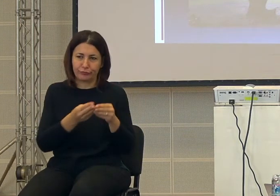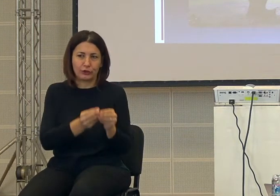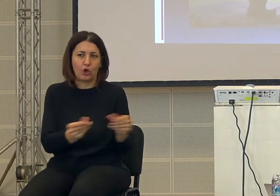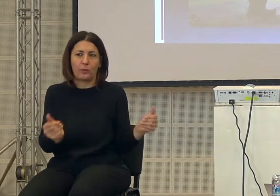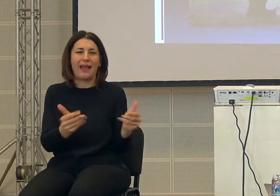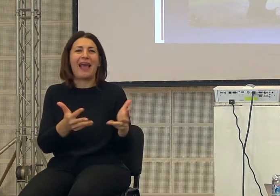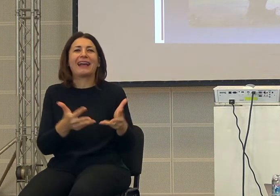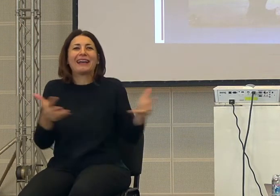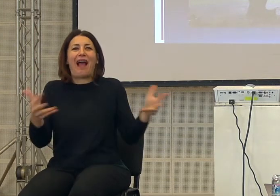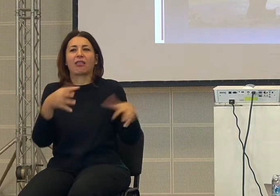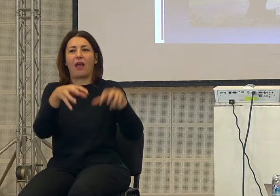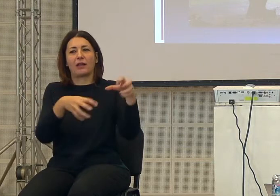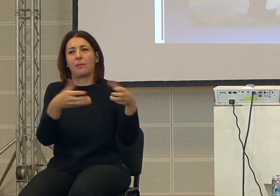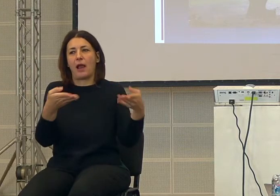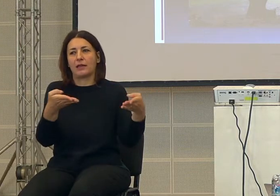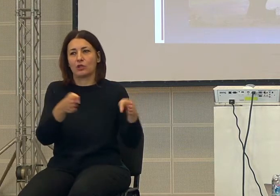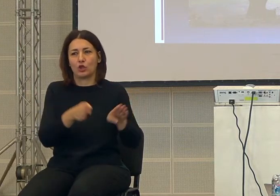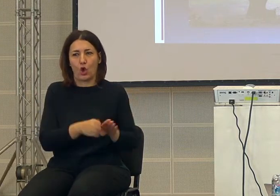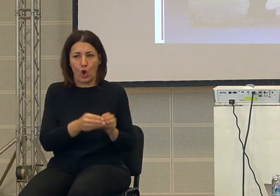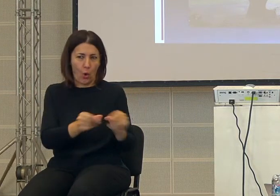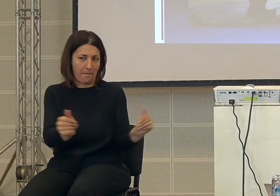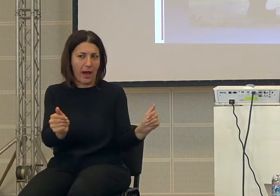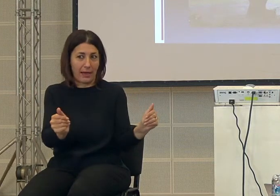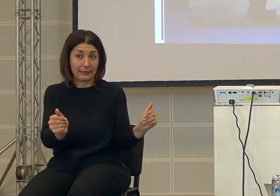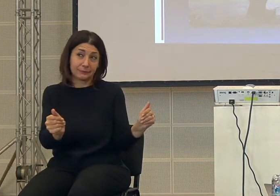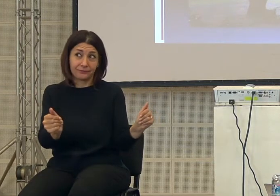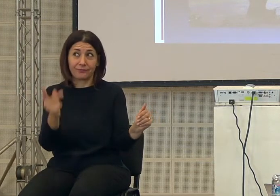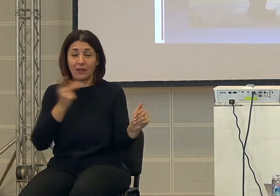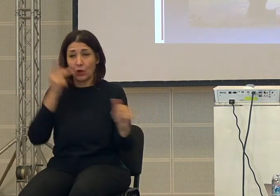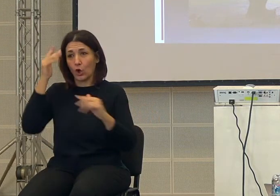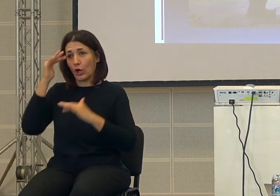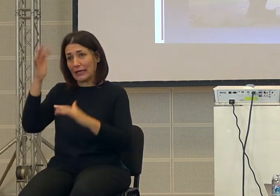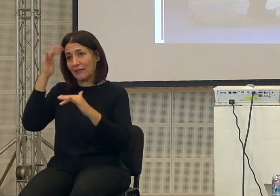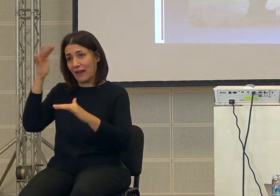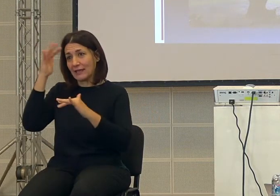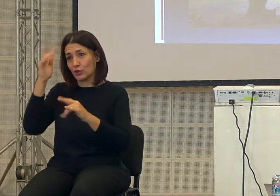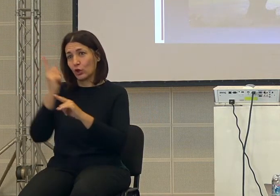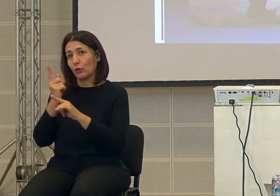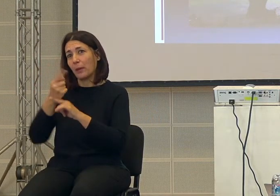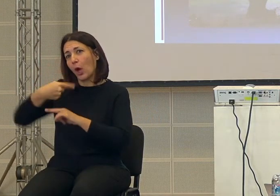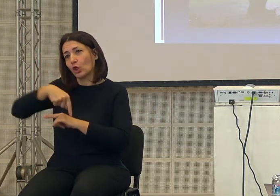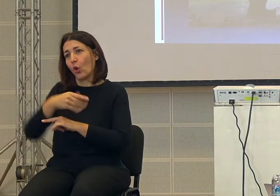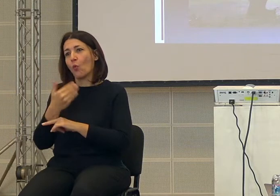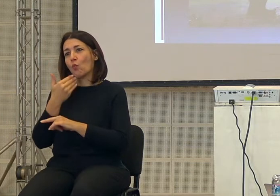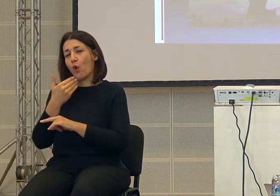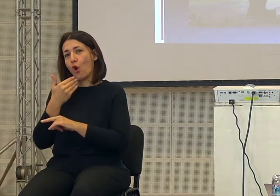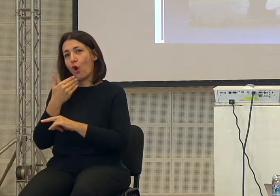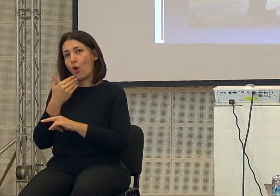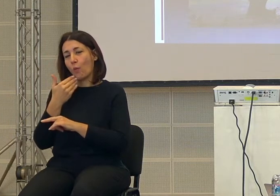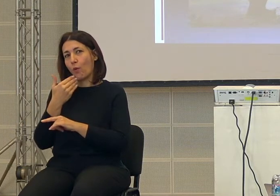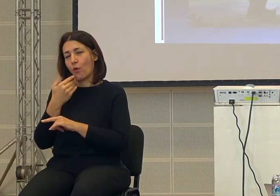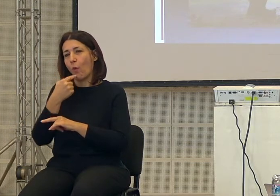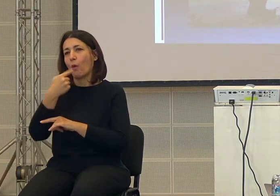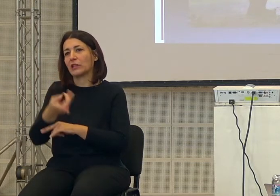megafauna. Quindi qui c'è una riflessione che fa Rari, ma che io condivido pienamente, quando noi diciamo che